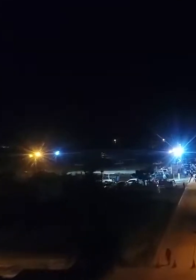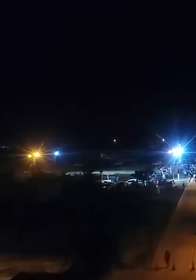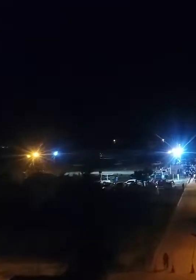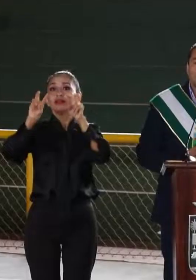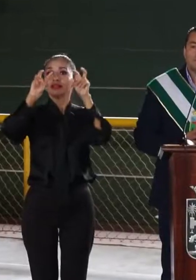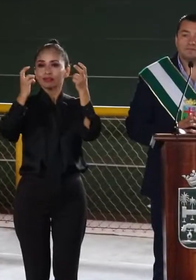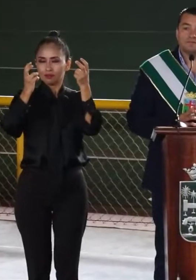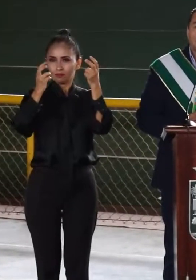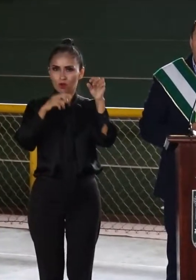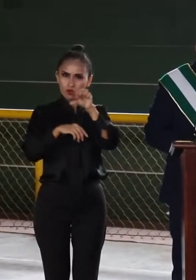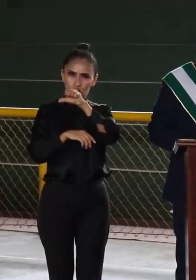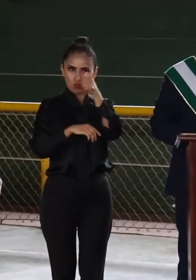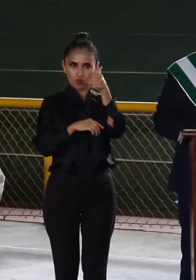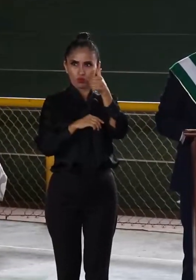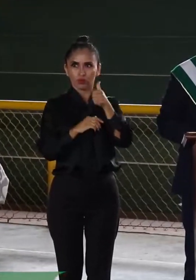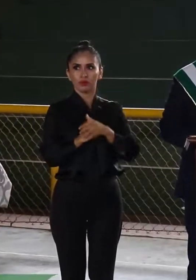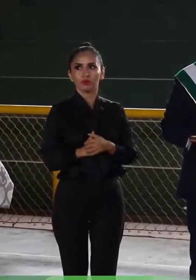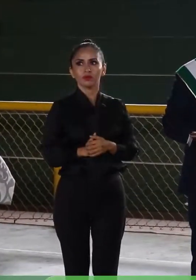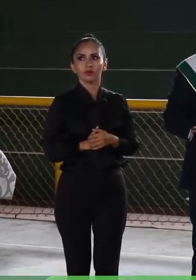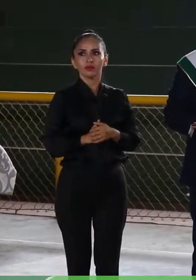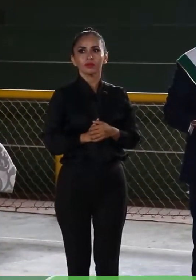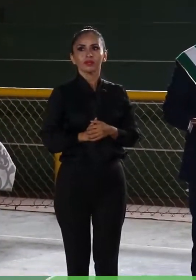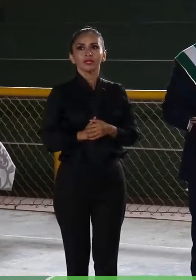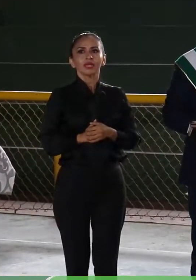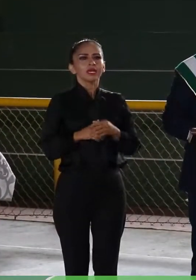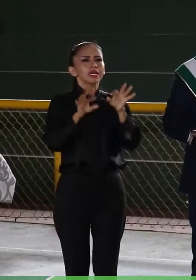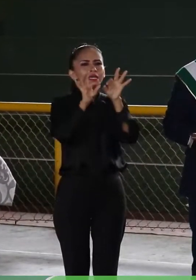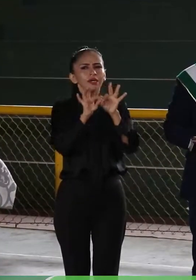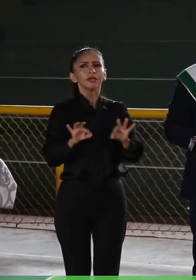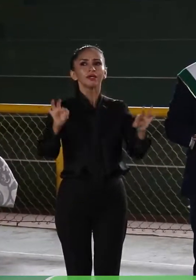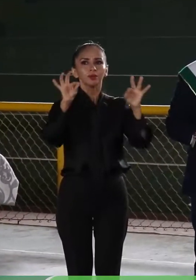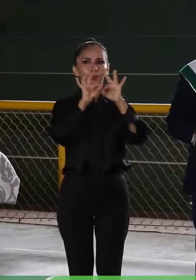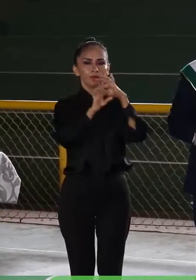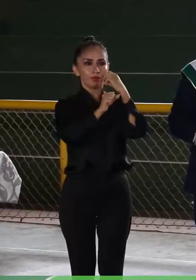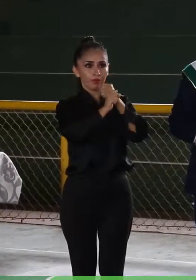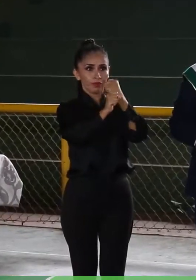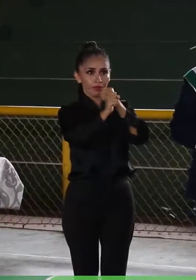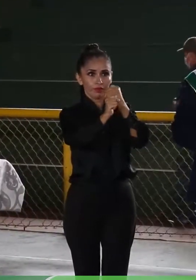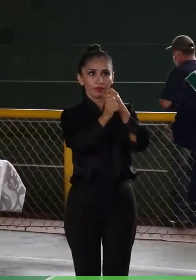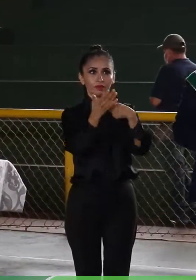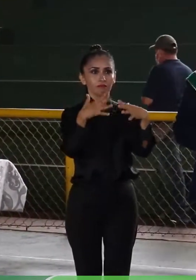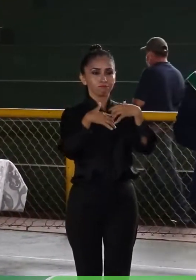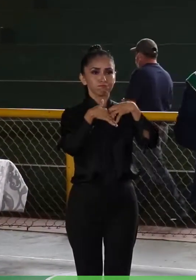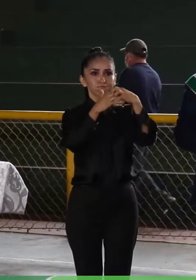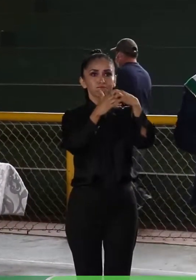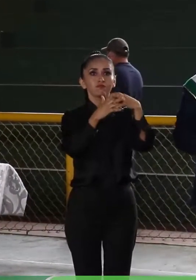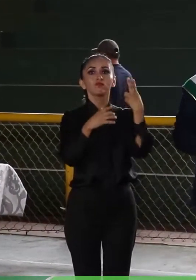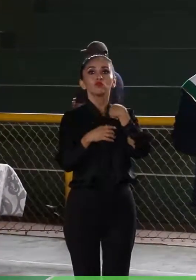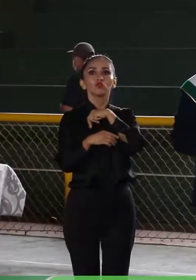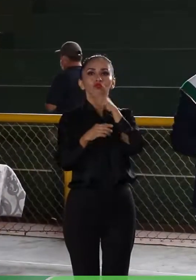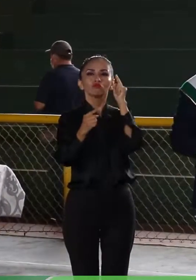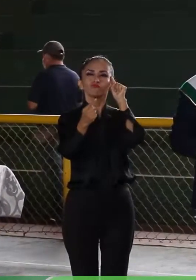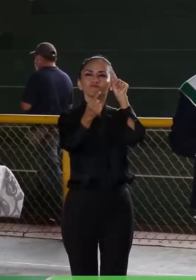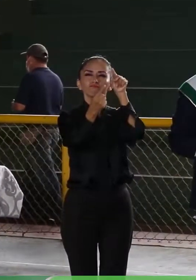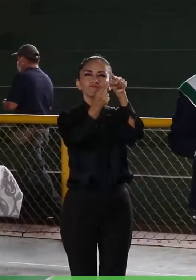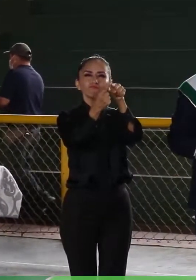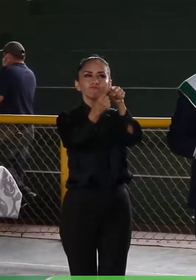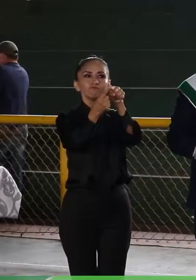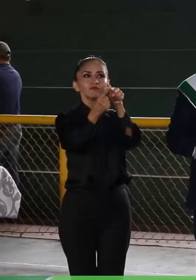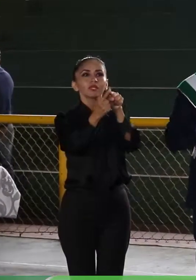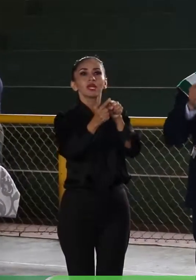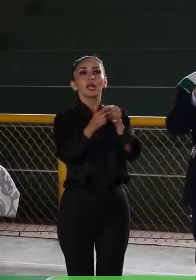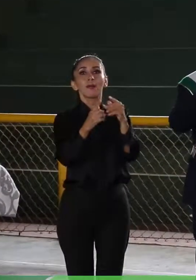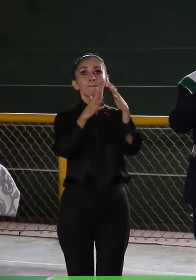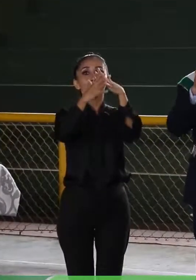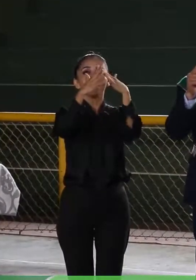es una obra importante que también estamos proyectando, el Gran Parque Industrial.